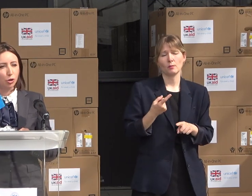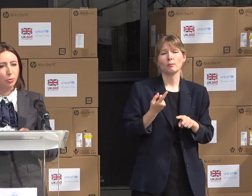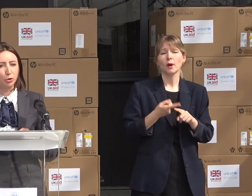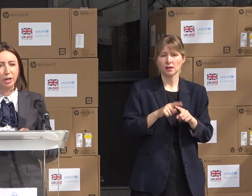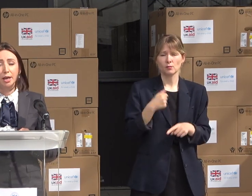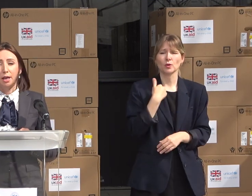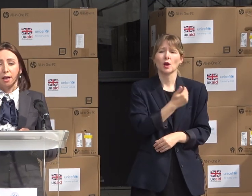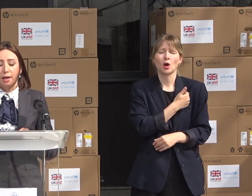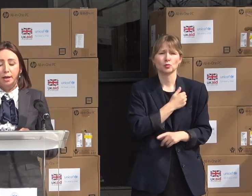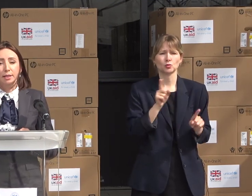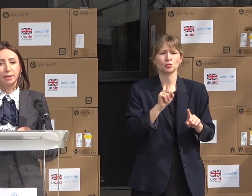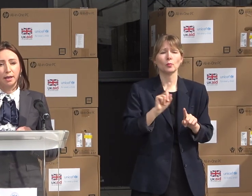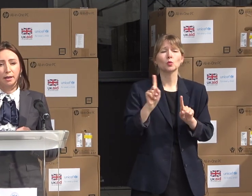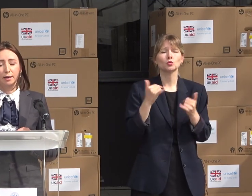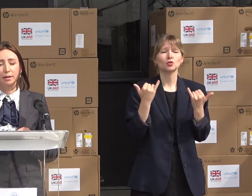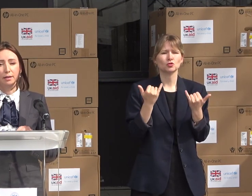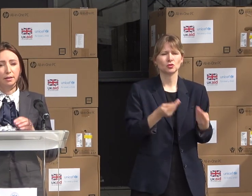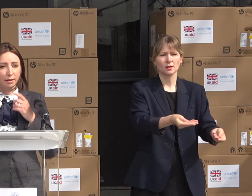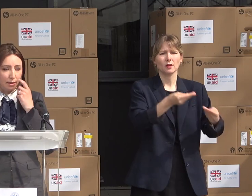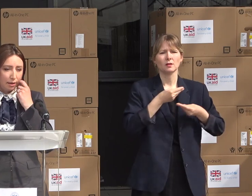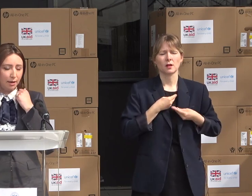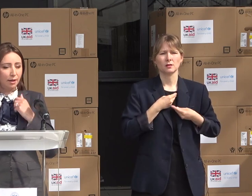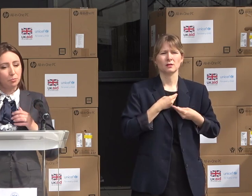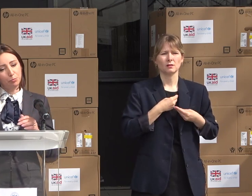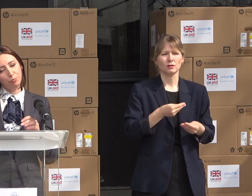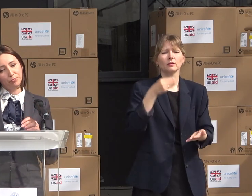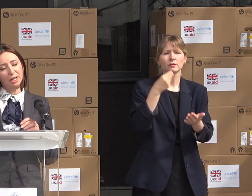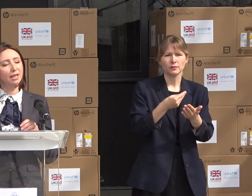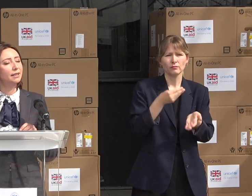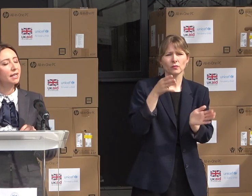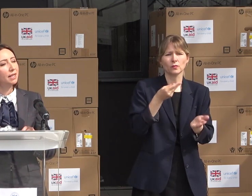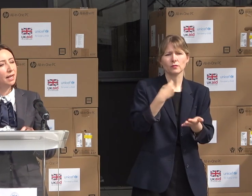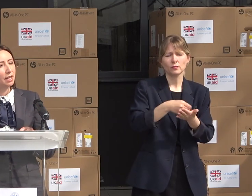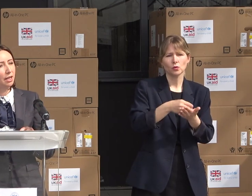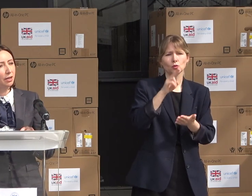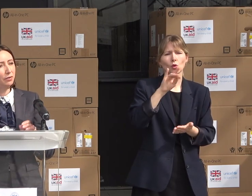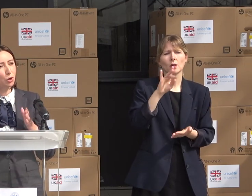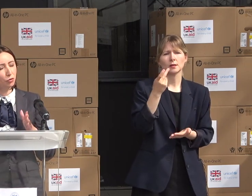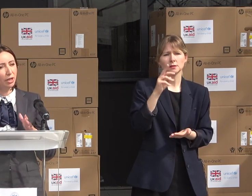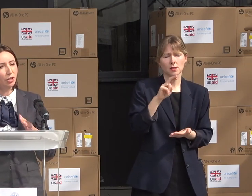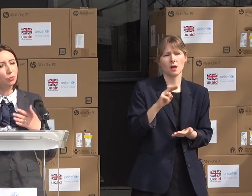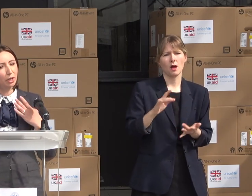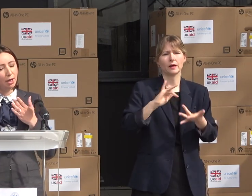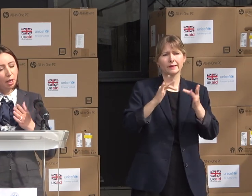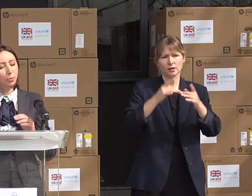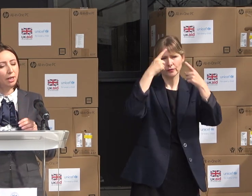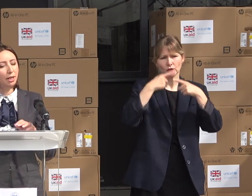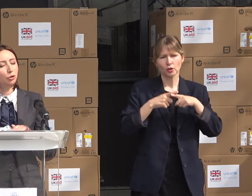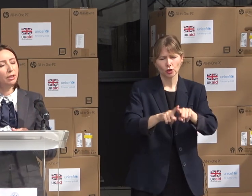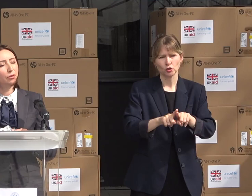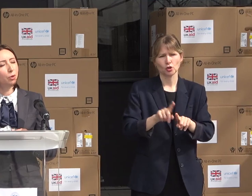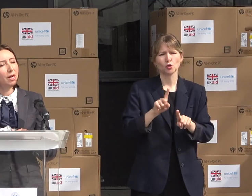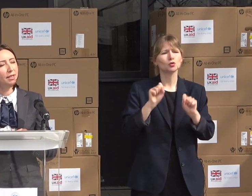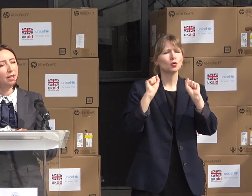să ne ajute pe noi să, pe lângă datele care ne le va oferi și pe